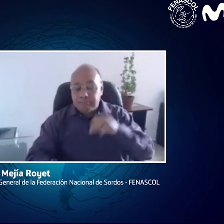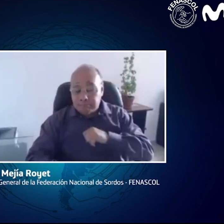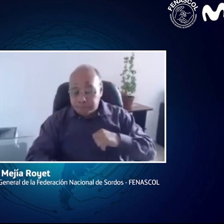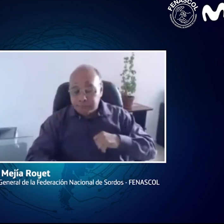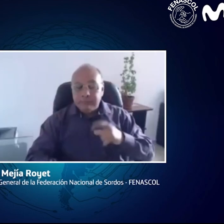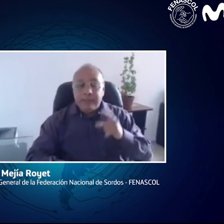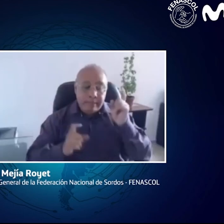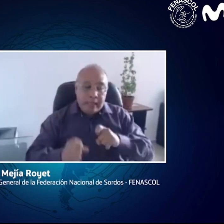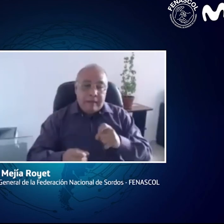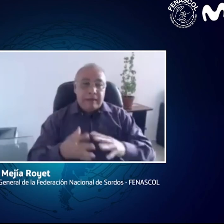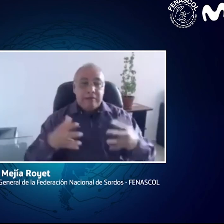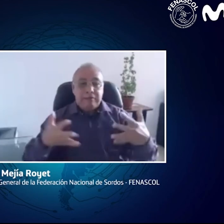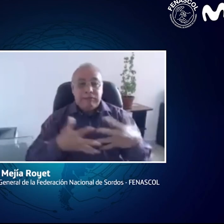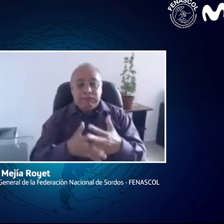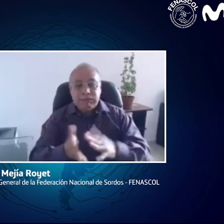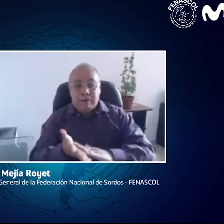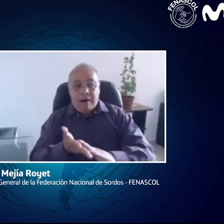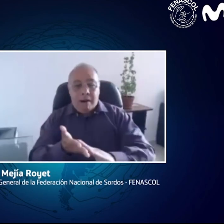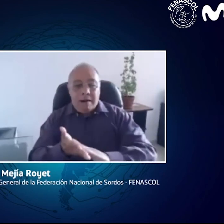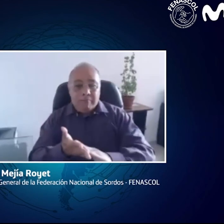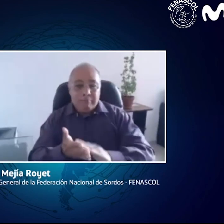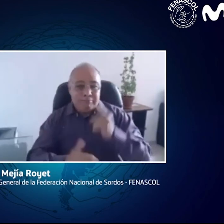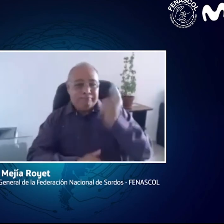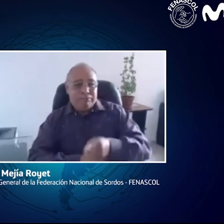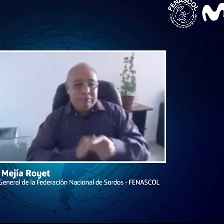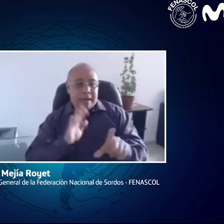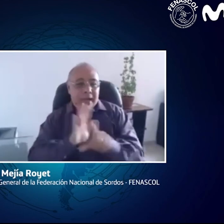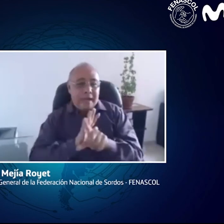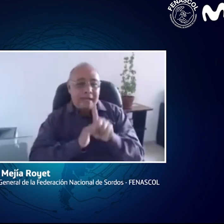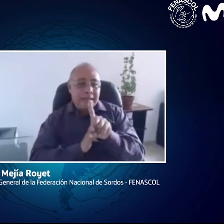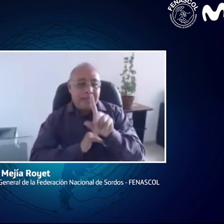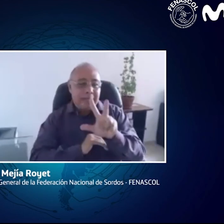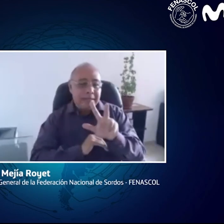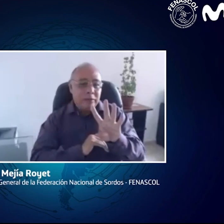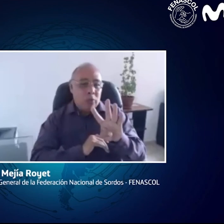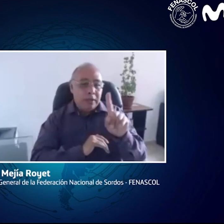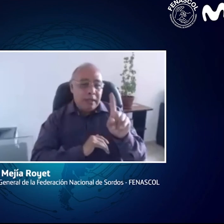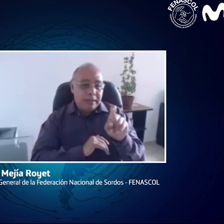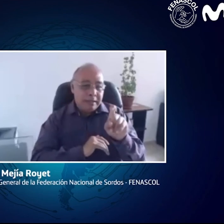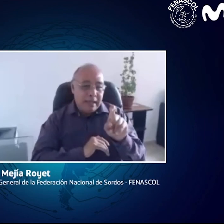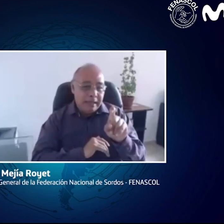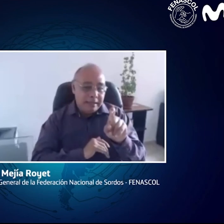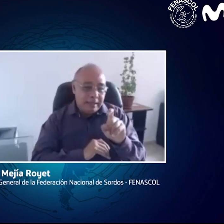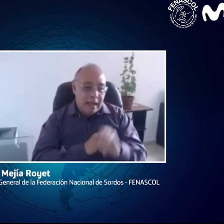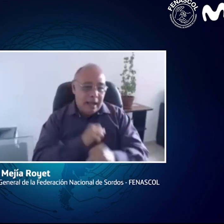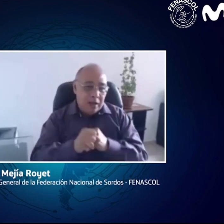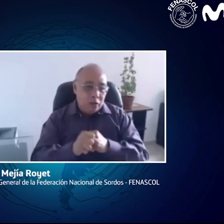privadas. Deben hacer dichos ajustes razonables porque lo manda la ley...